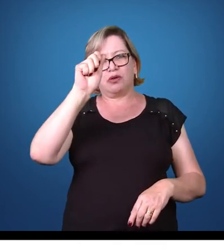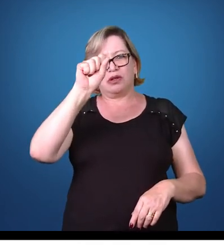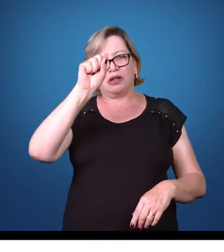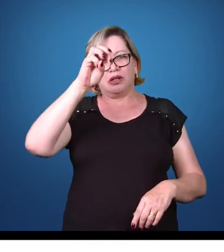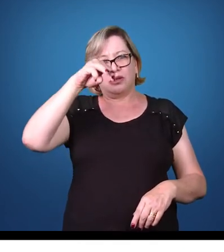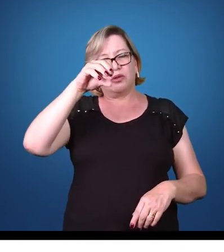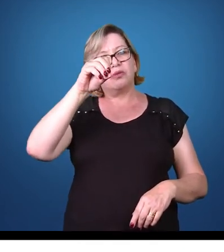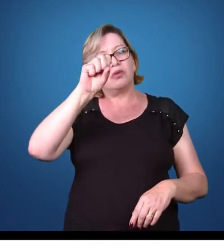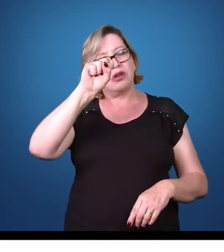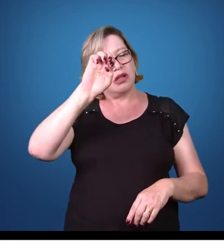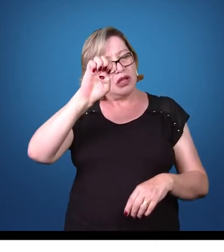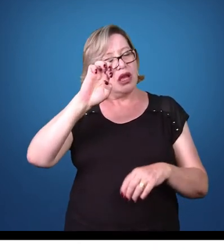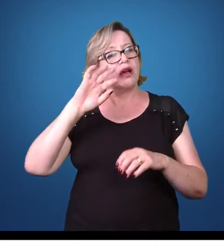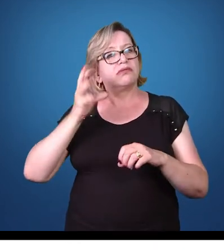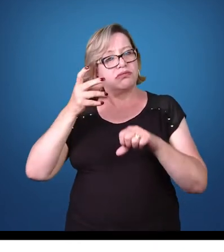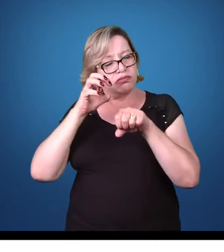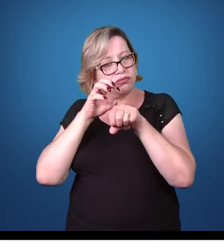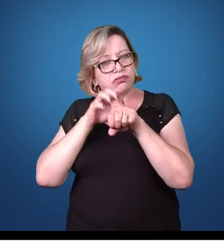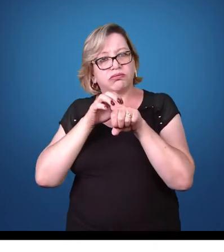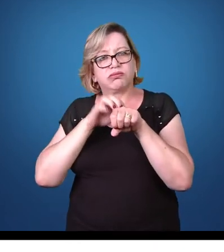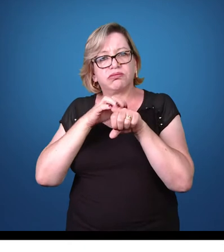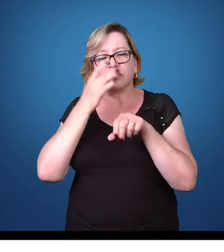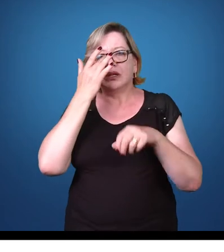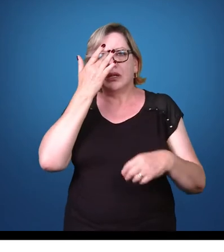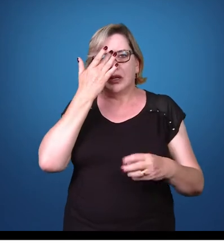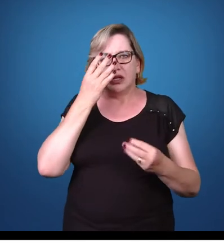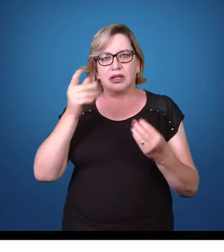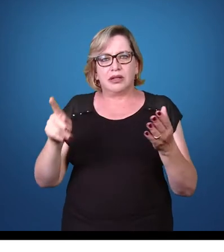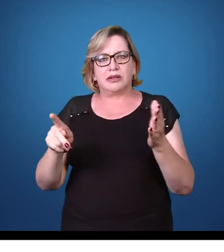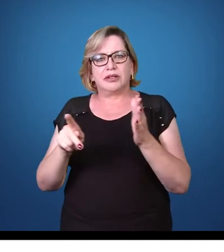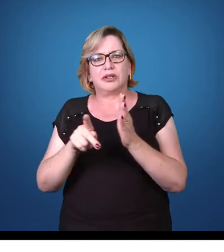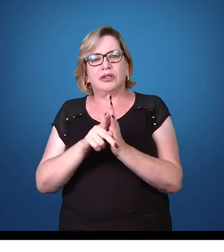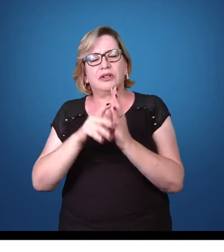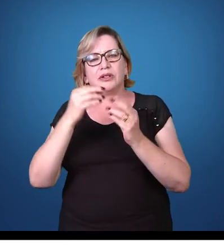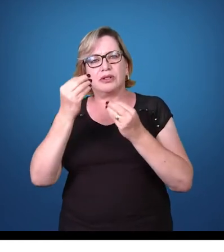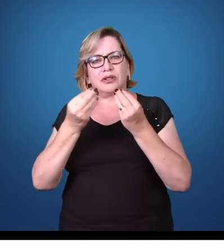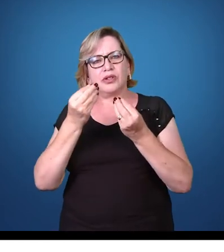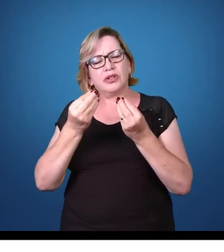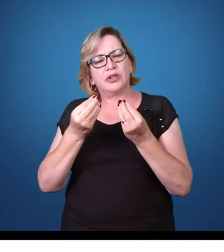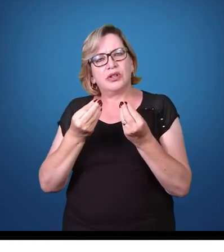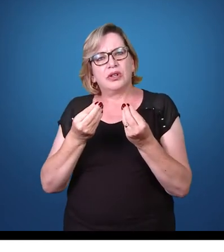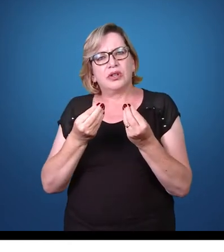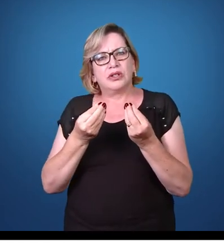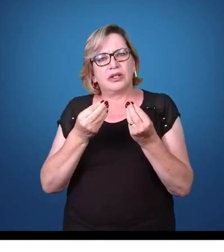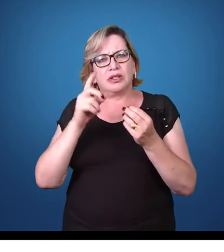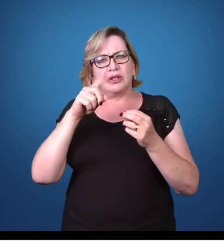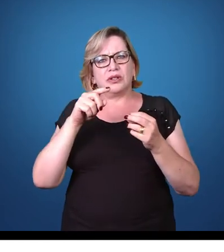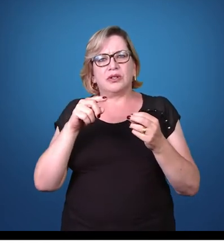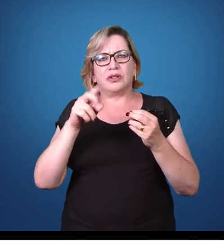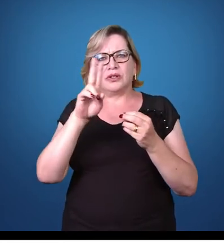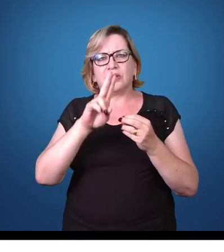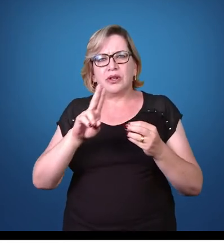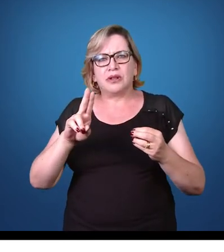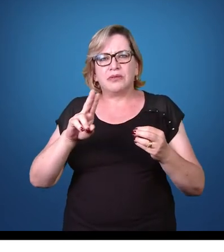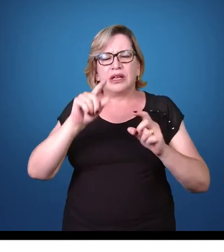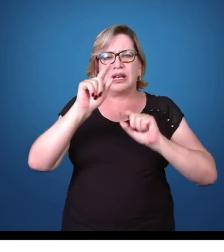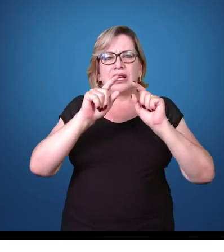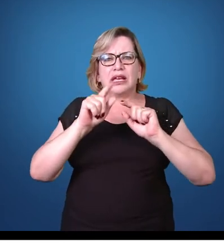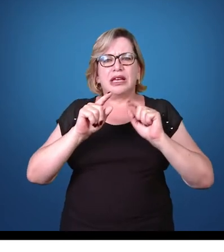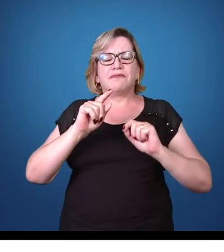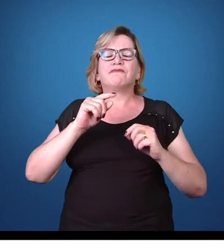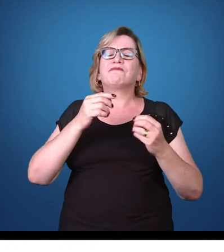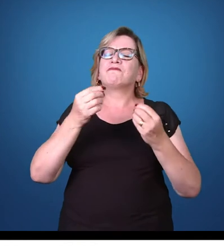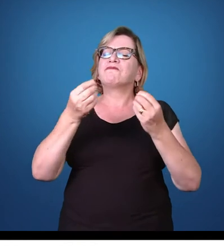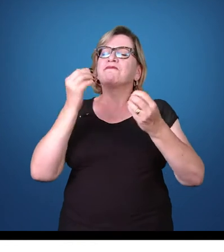vinculada por protozoários, é causada por protozoários. A espécie causadora é a toxoplasma